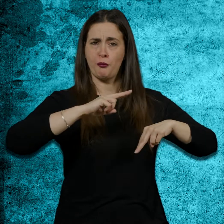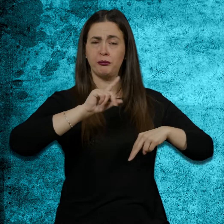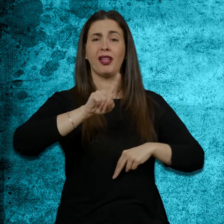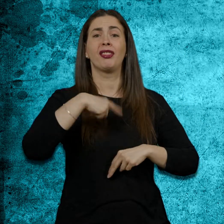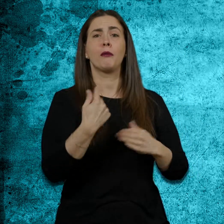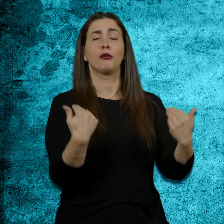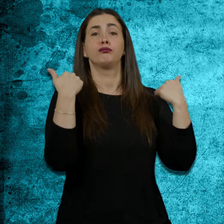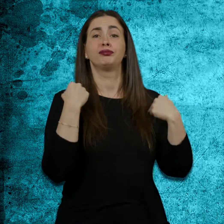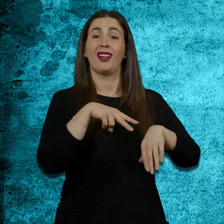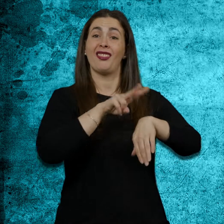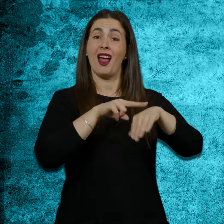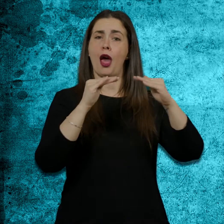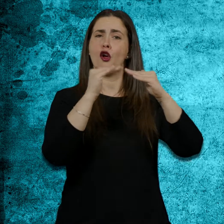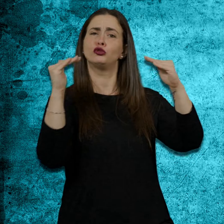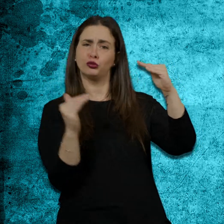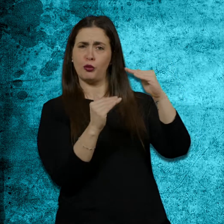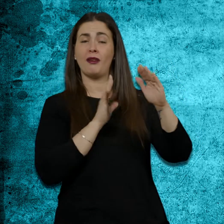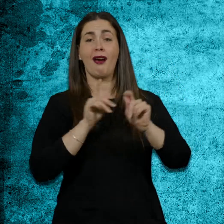a l'Associació de Sorcecs d'Espanya, Asocide.